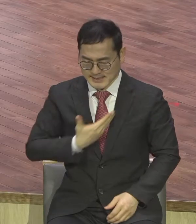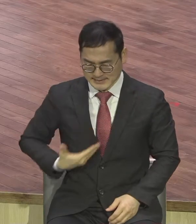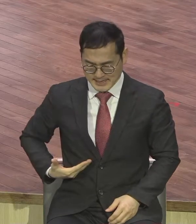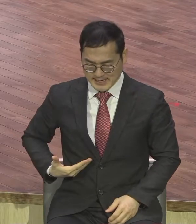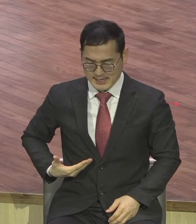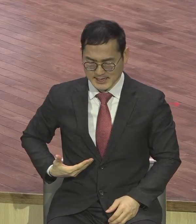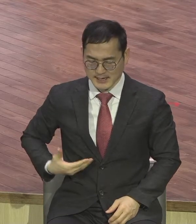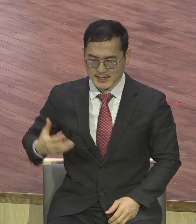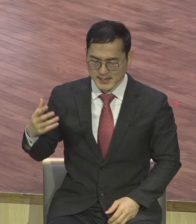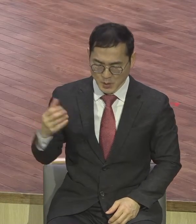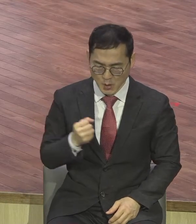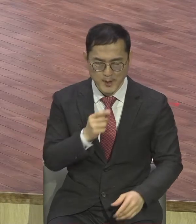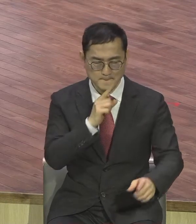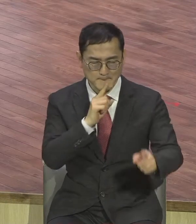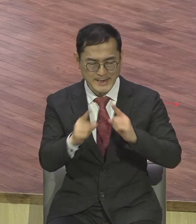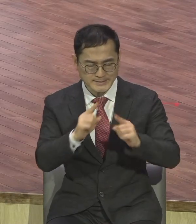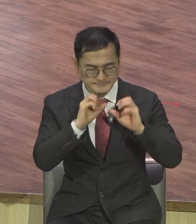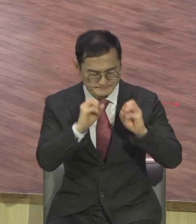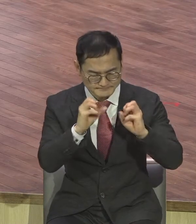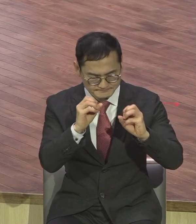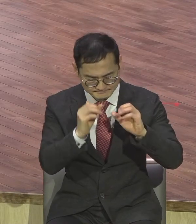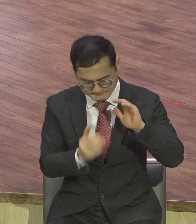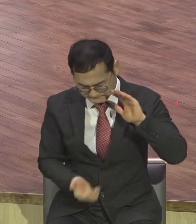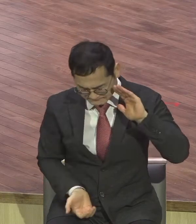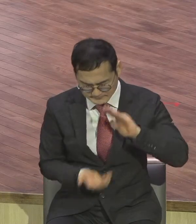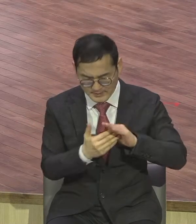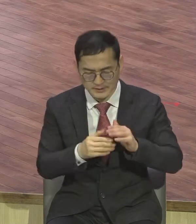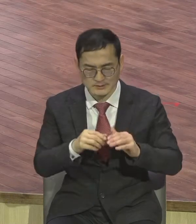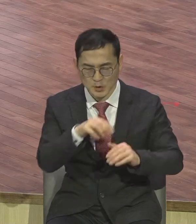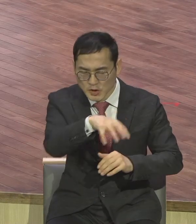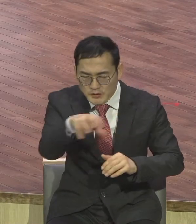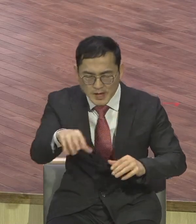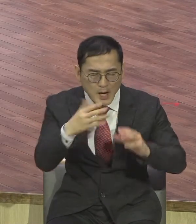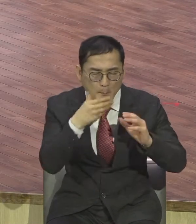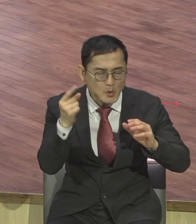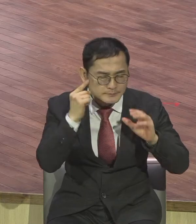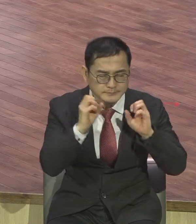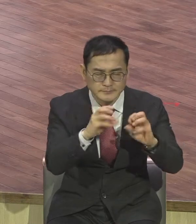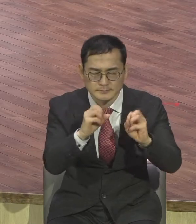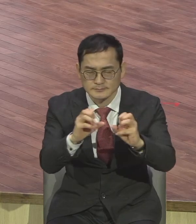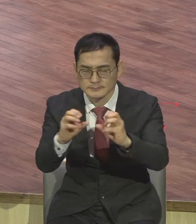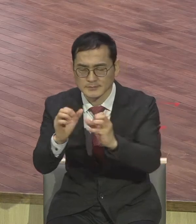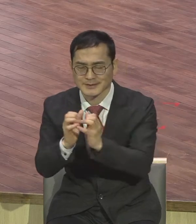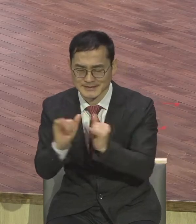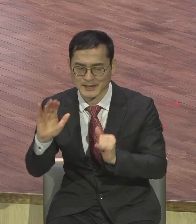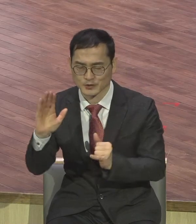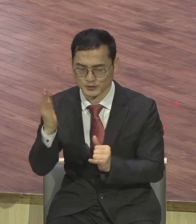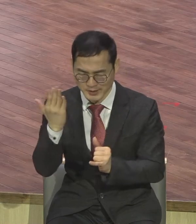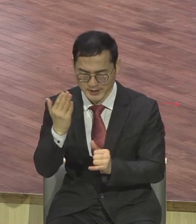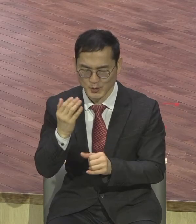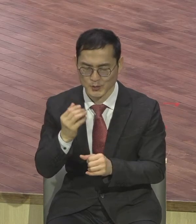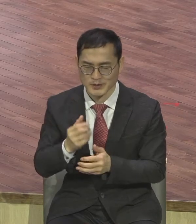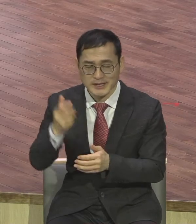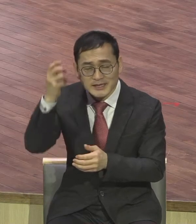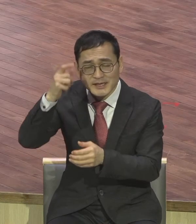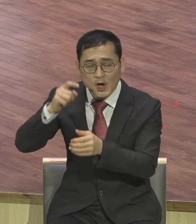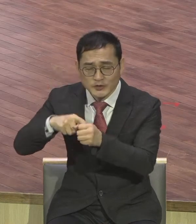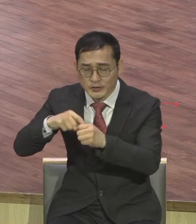달인으로서 하나님 말씀 주시는 이 시간시간마다 날마다 영타가 되어서 하나님께서 주시는 이